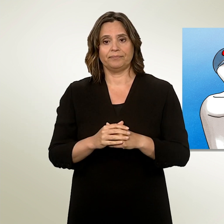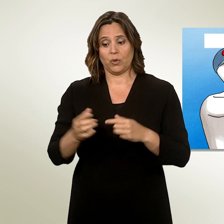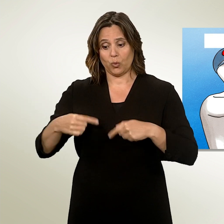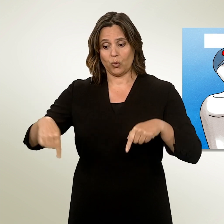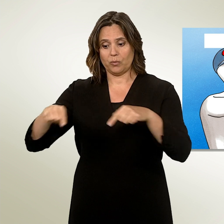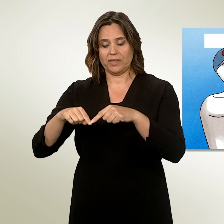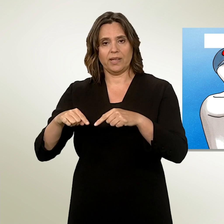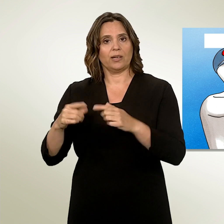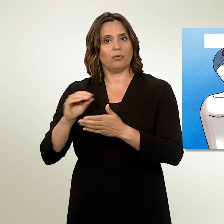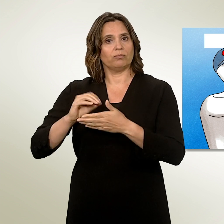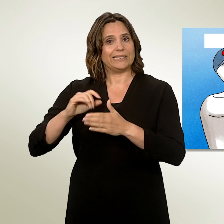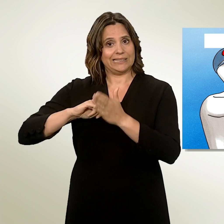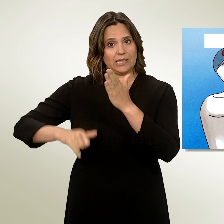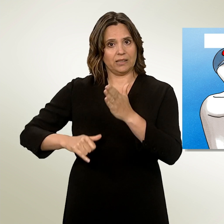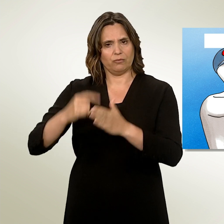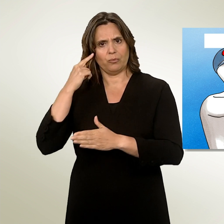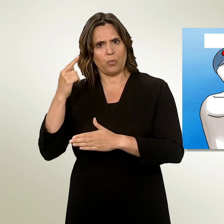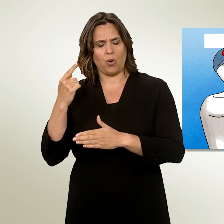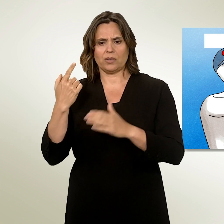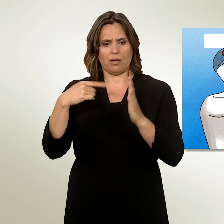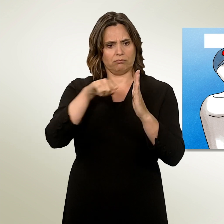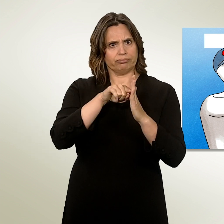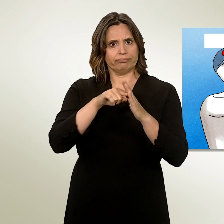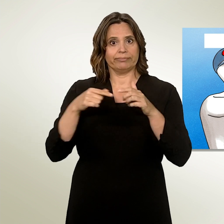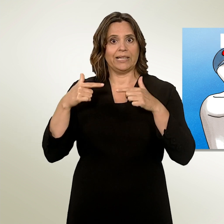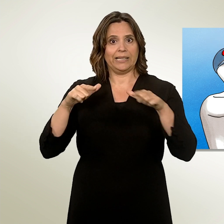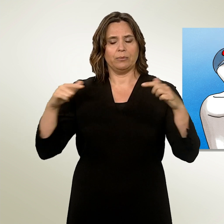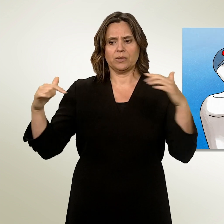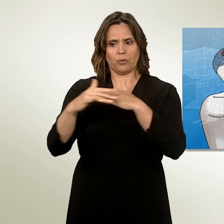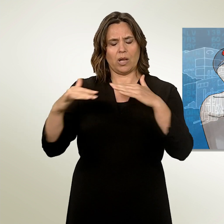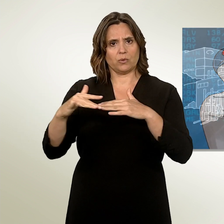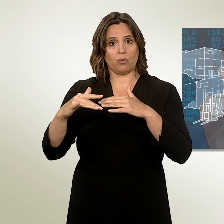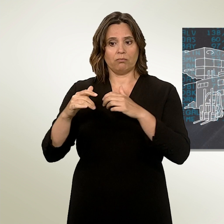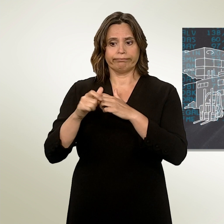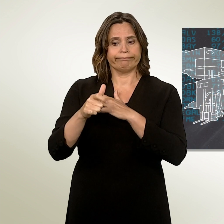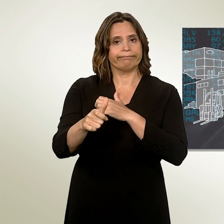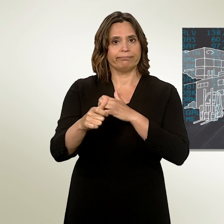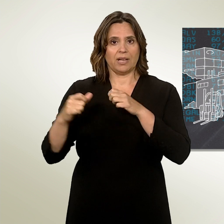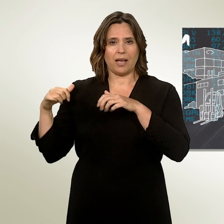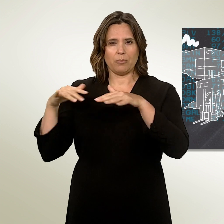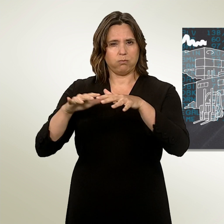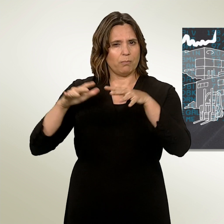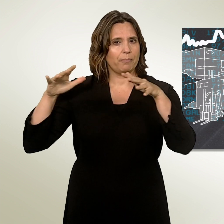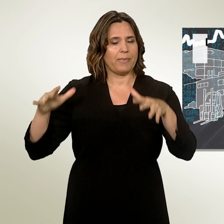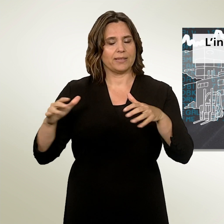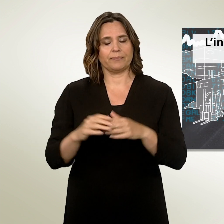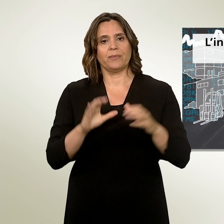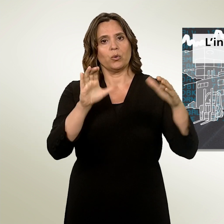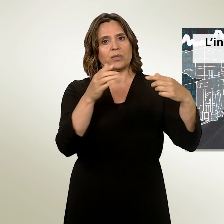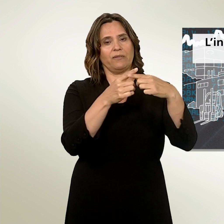'instauration de cette dernière, on assiste à une immigration de masse. Le Conseil fédéral et le Parlement rejettent l'initiative, car elles